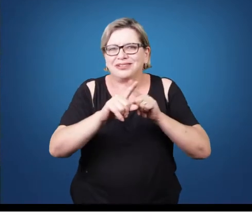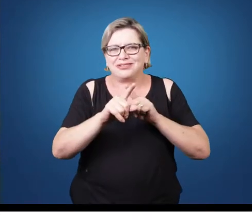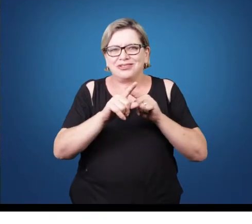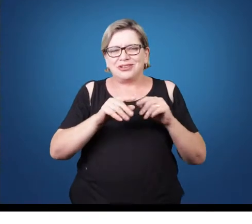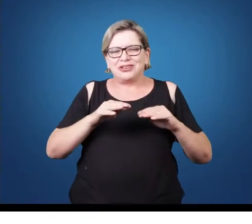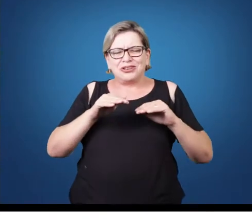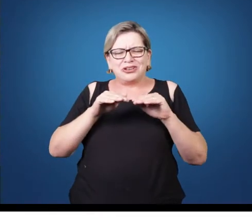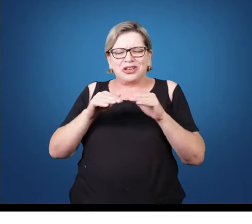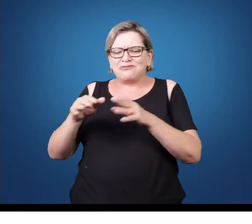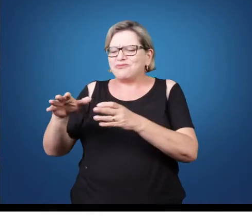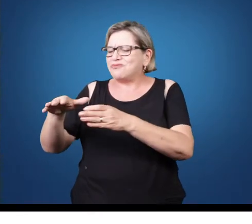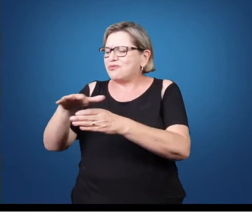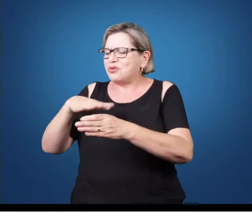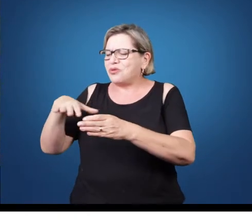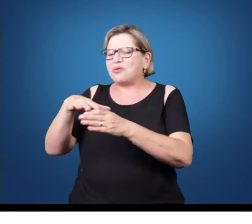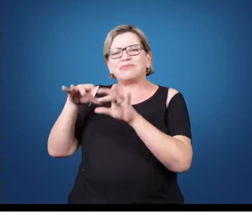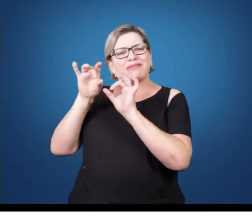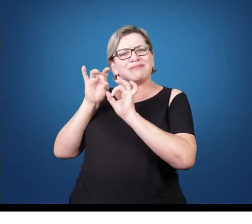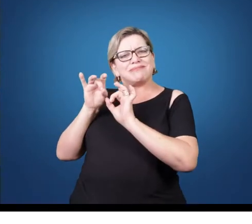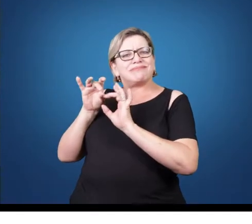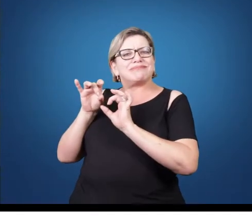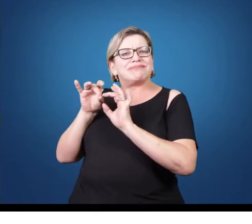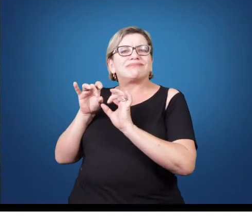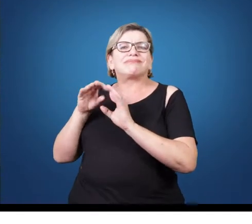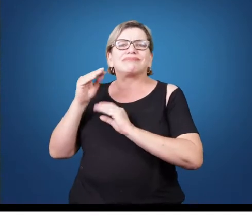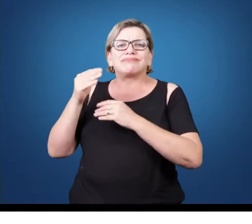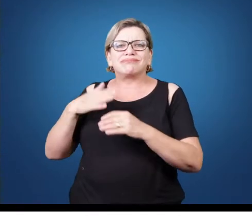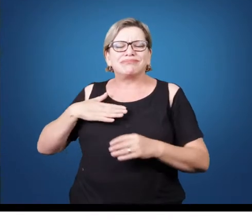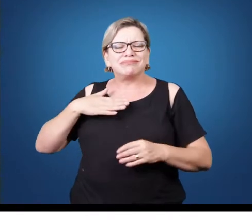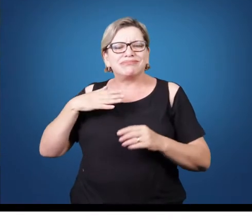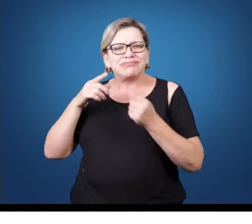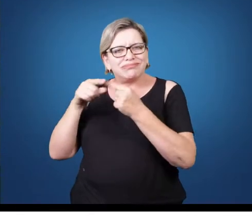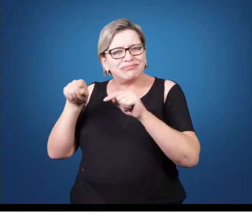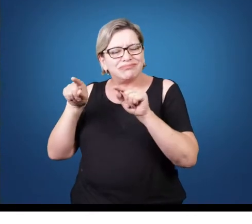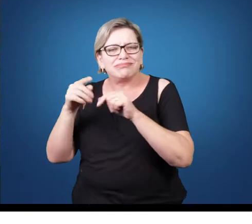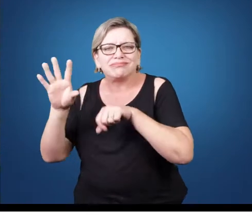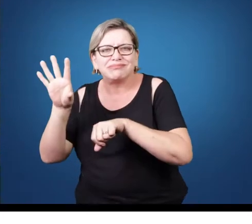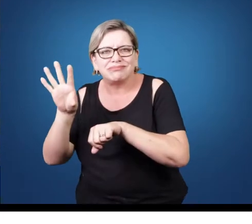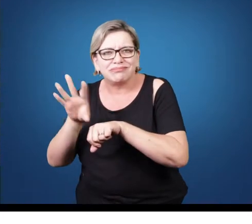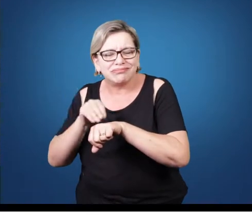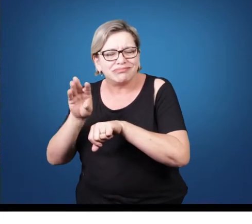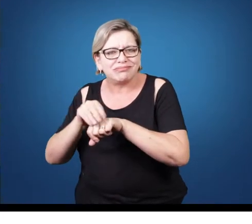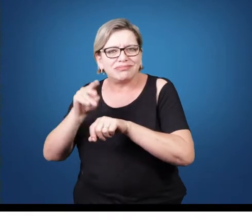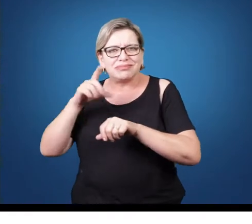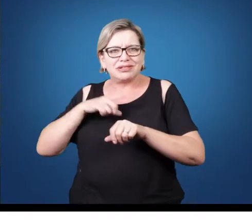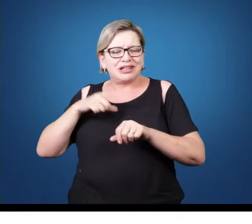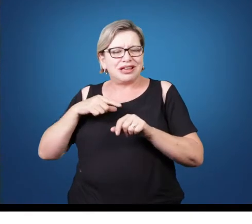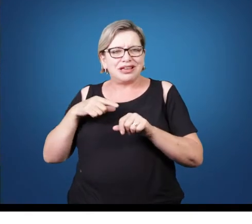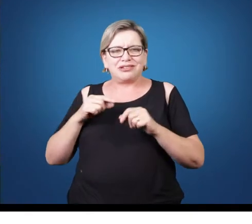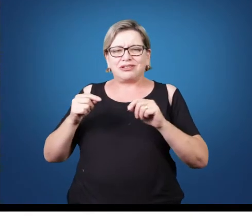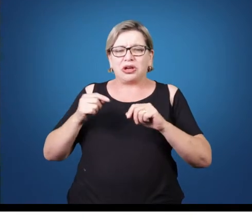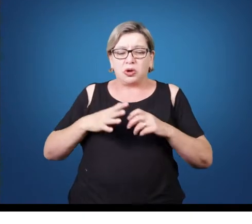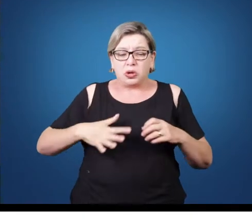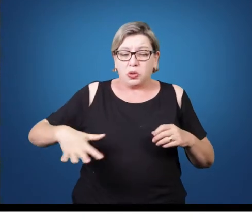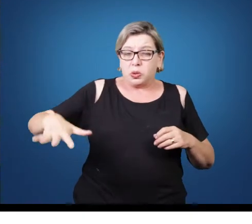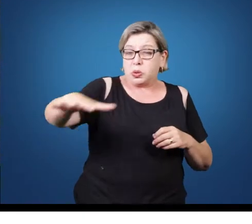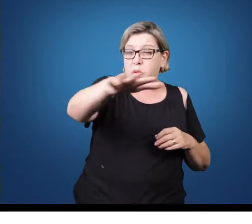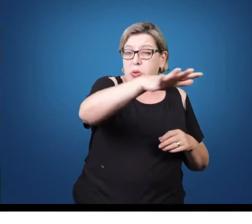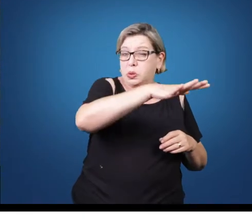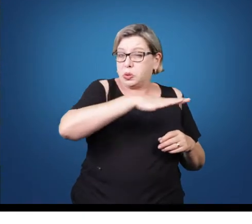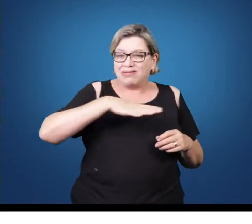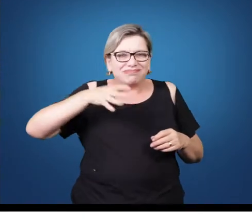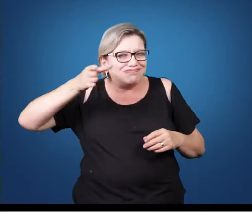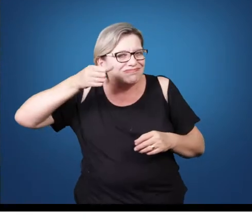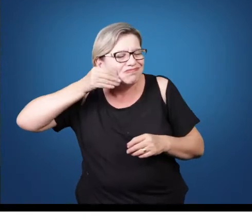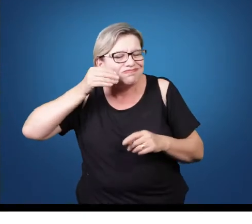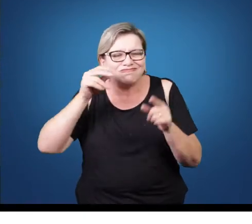um tipo de população específica, mas que não alcança a grande massa, nem de maneira curiosa. Porque eu observo,